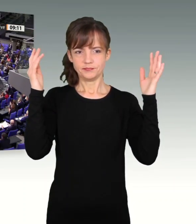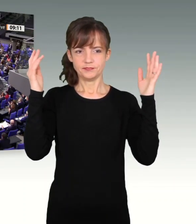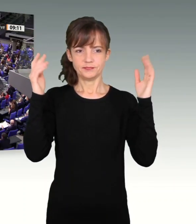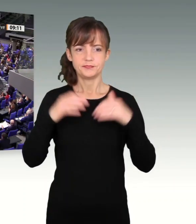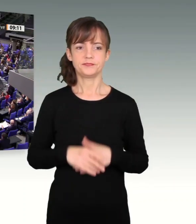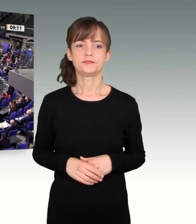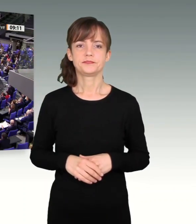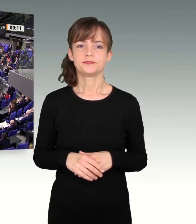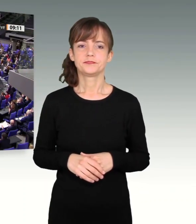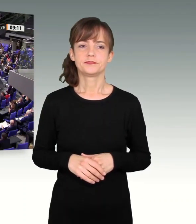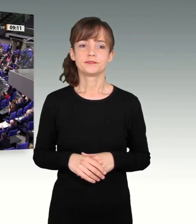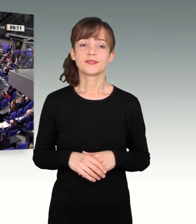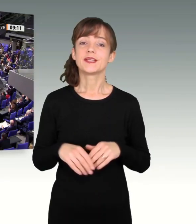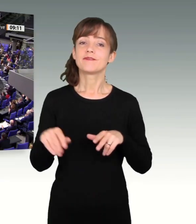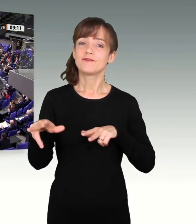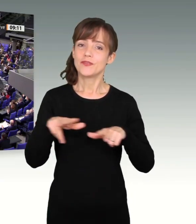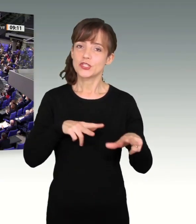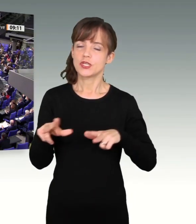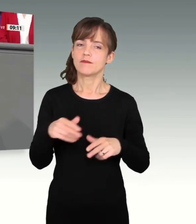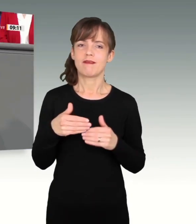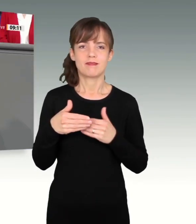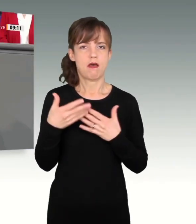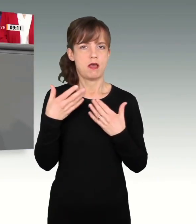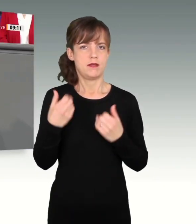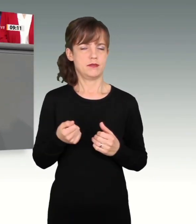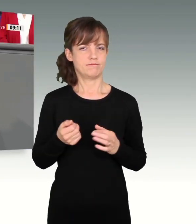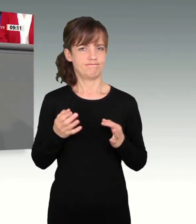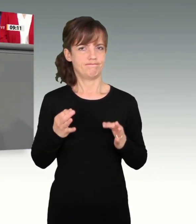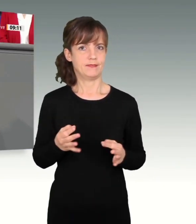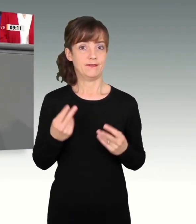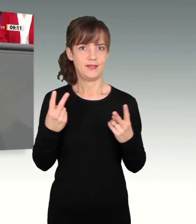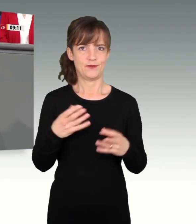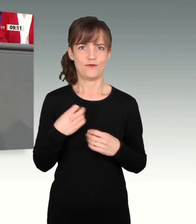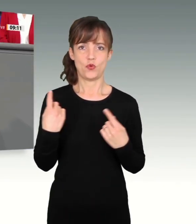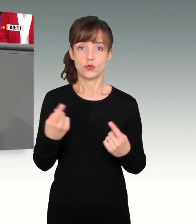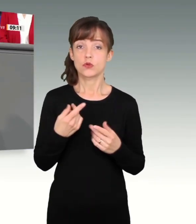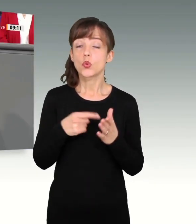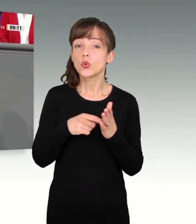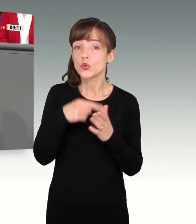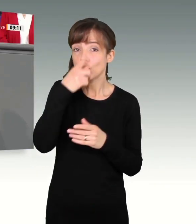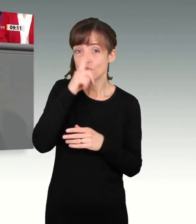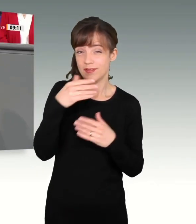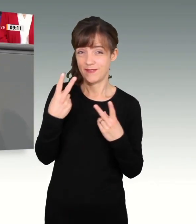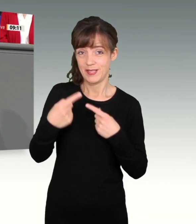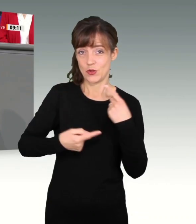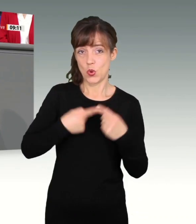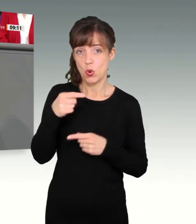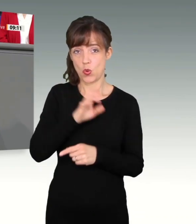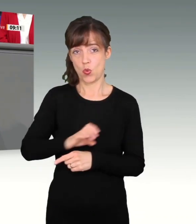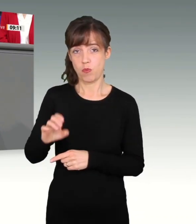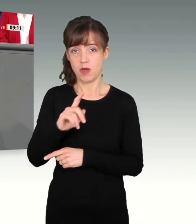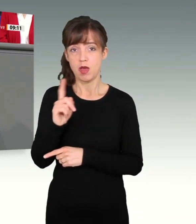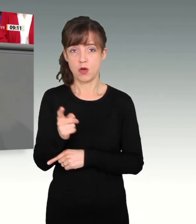Nachhaltig zu wirtschaften ist uns wichtig, denn Deutschland hat auch eine Rolle in Europa. Die Rückkehr zu klaren